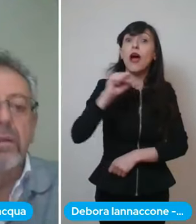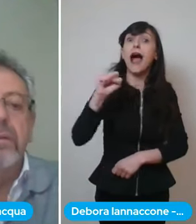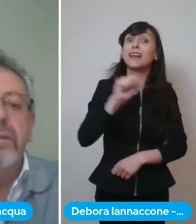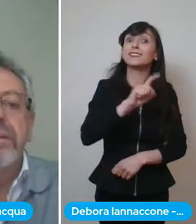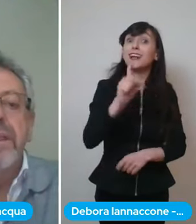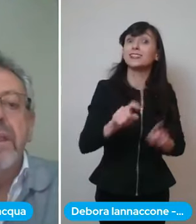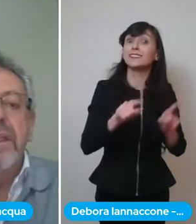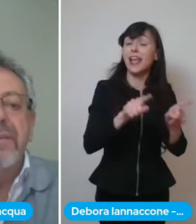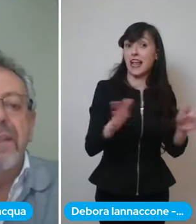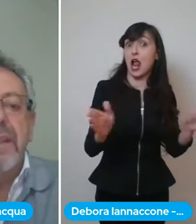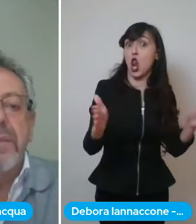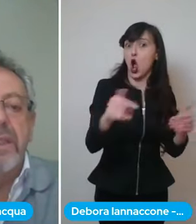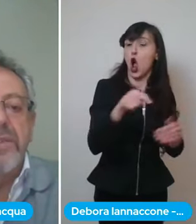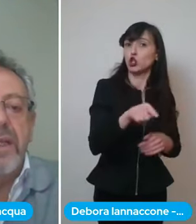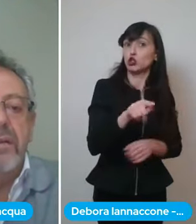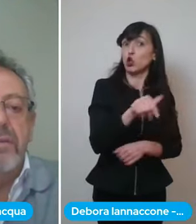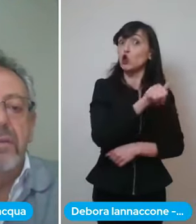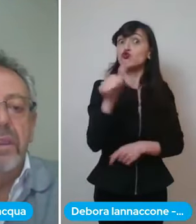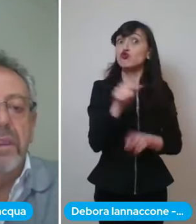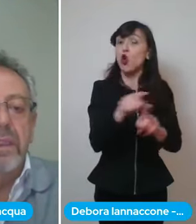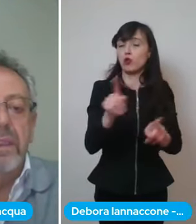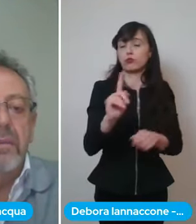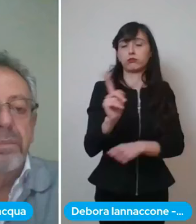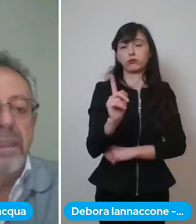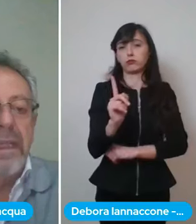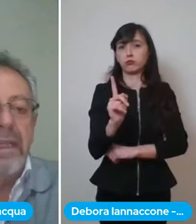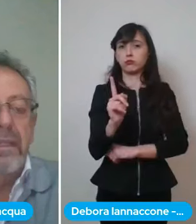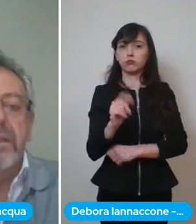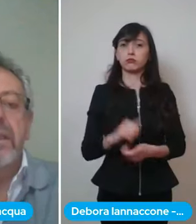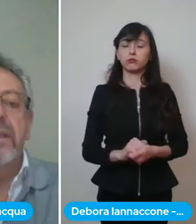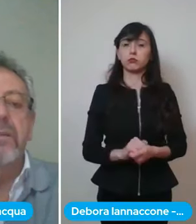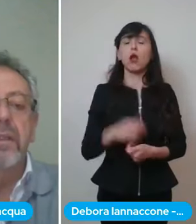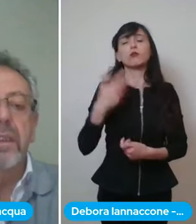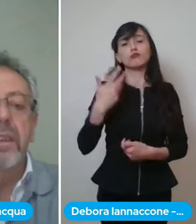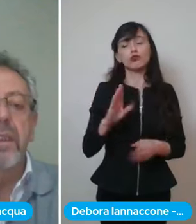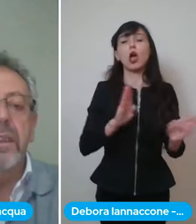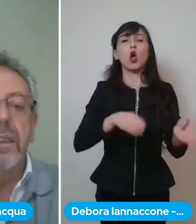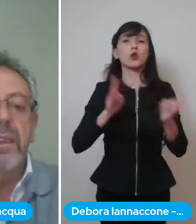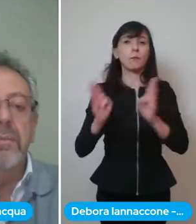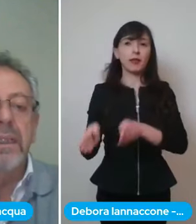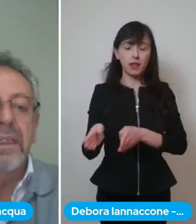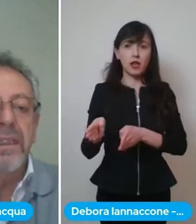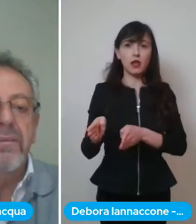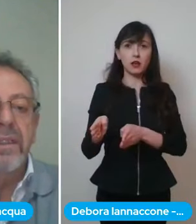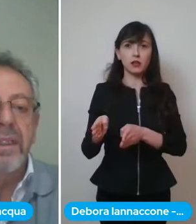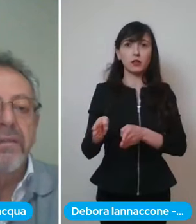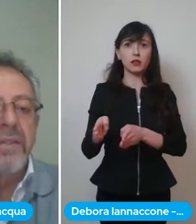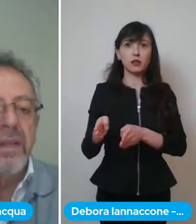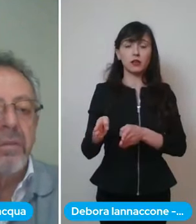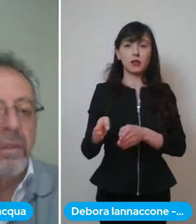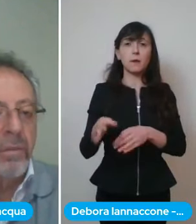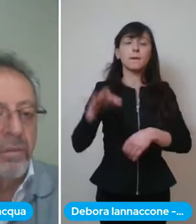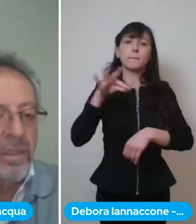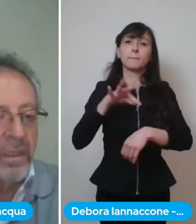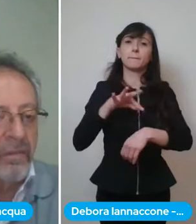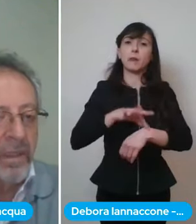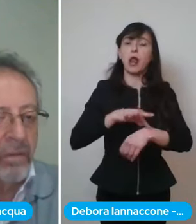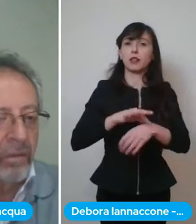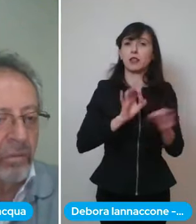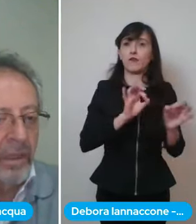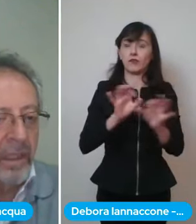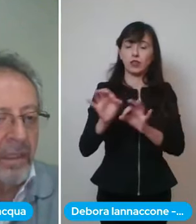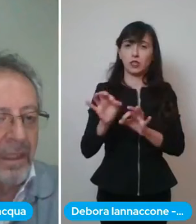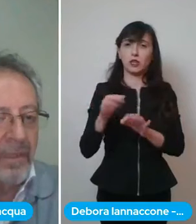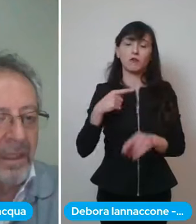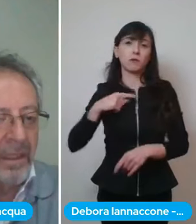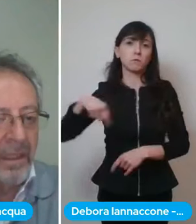di quell'otto effettivamente già con l'ospedale quindi con malattie infettive c'eravamo ripromessi di fare